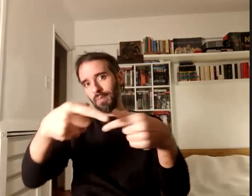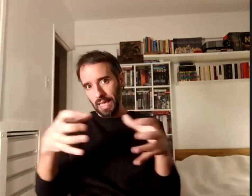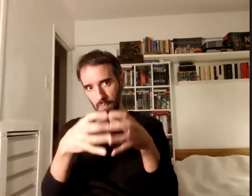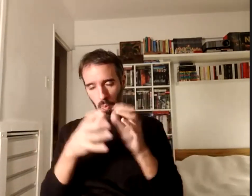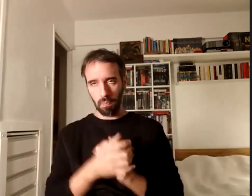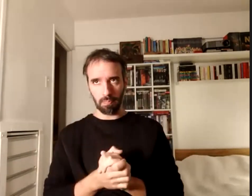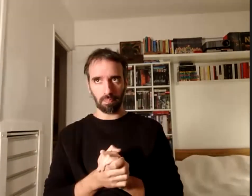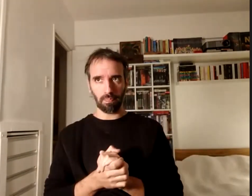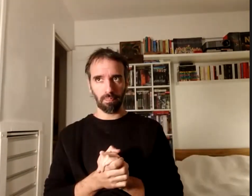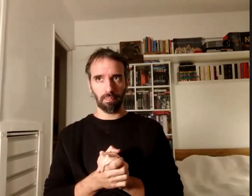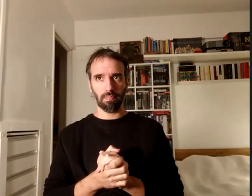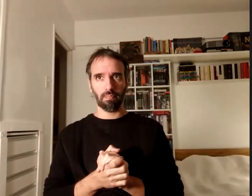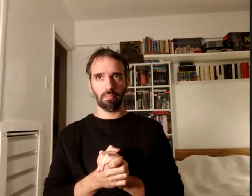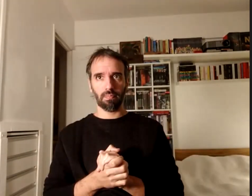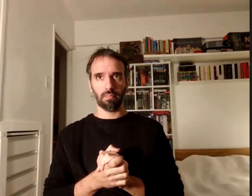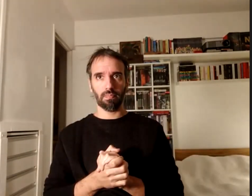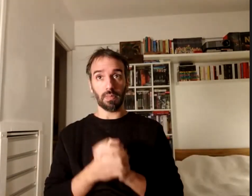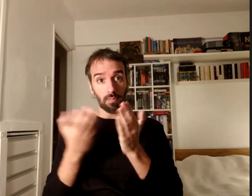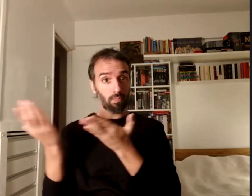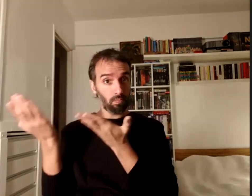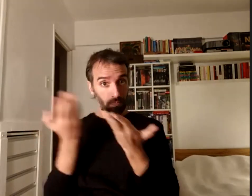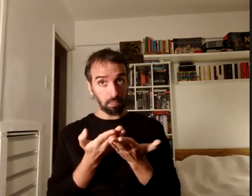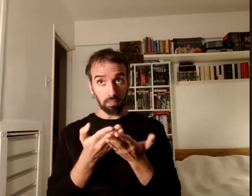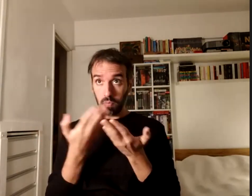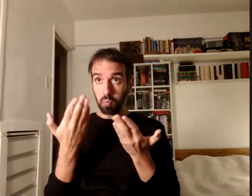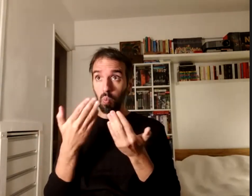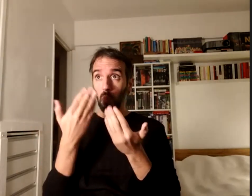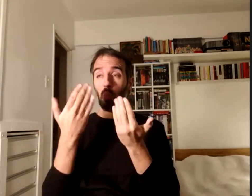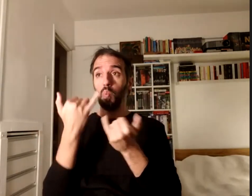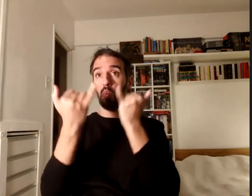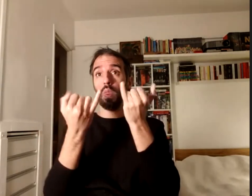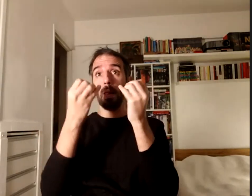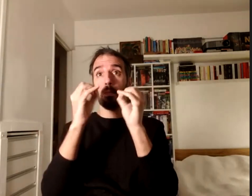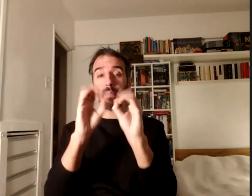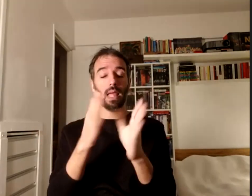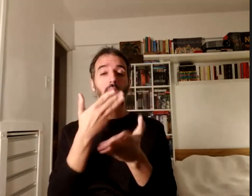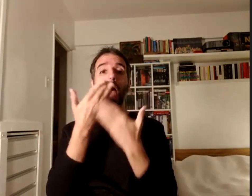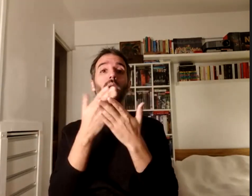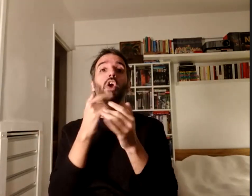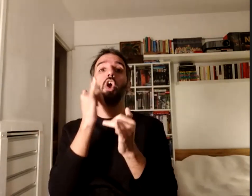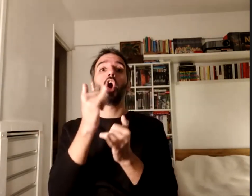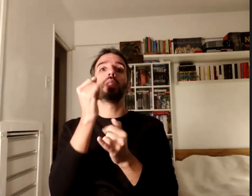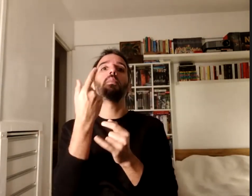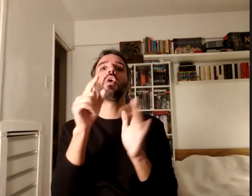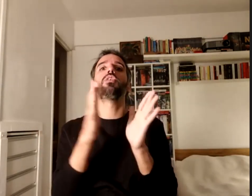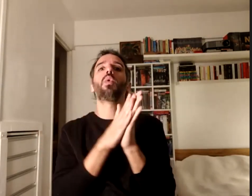les cedo la palabra chicas para que puedan empezar a contar un poco de qué se trató ese capítulo